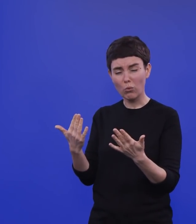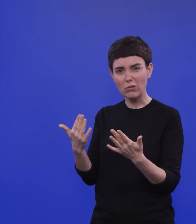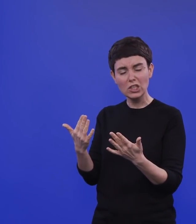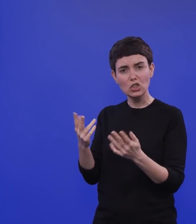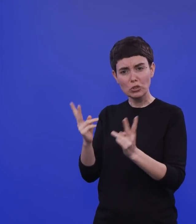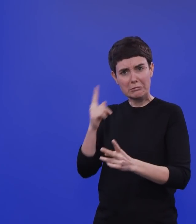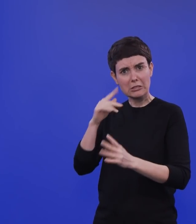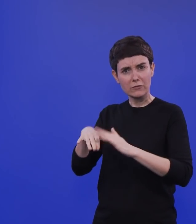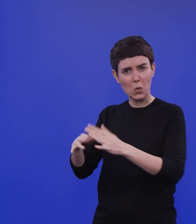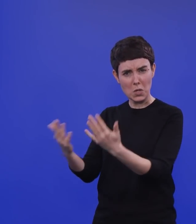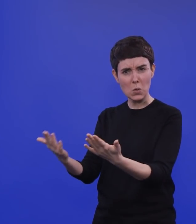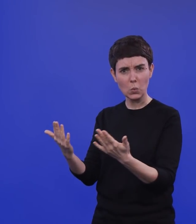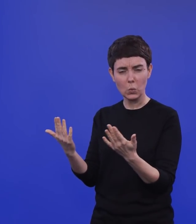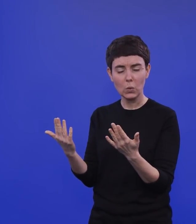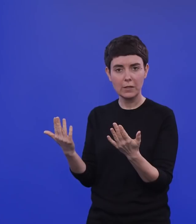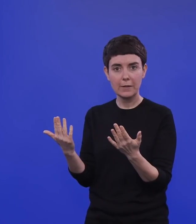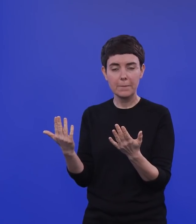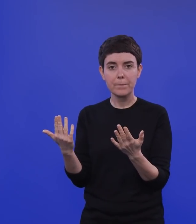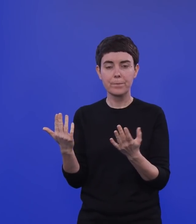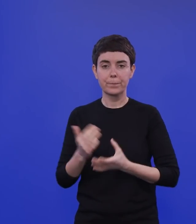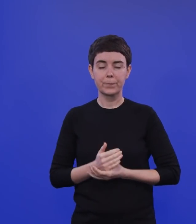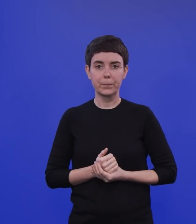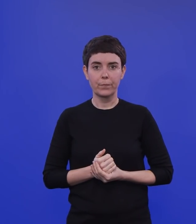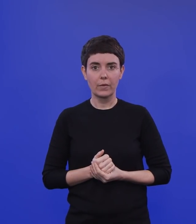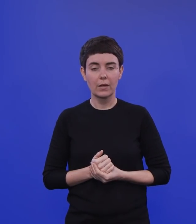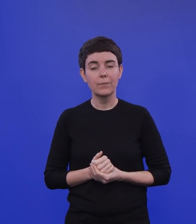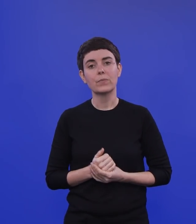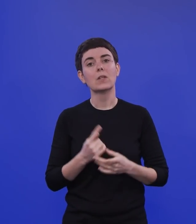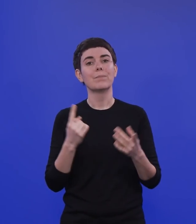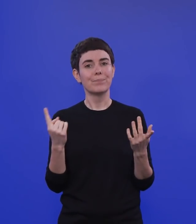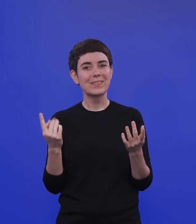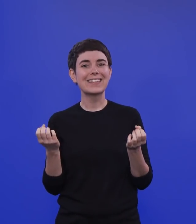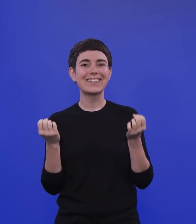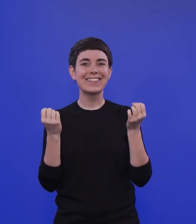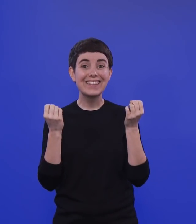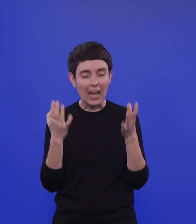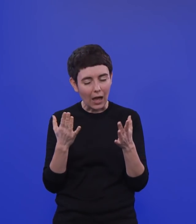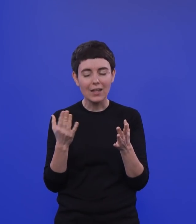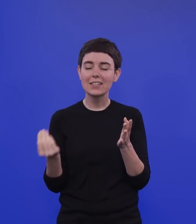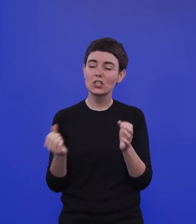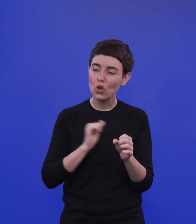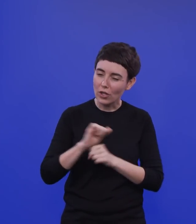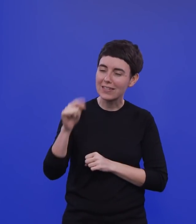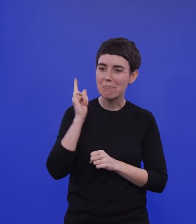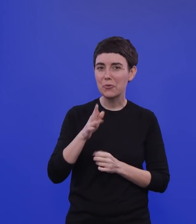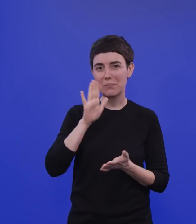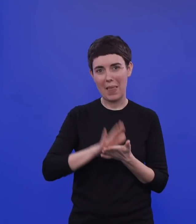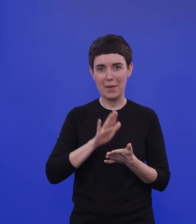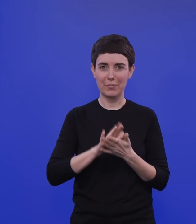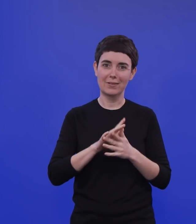Und ich muss natürlich dazu sagen, das passiert unter Zuhilfenahme von weiter bestehenden nicht-pharmazeutischen Interventionen. Also es